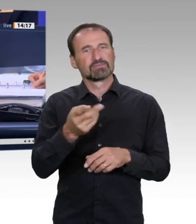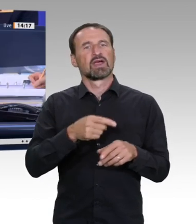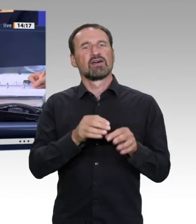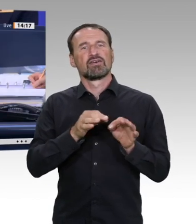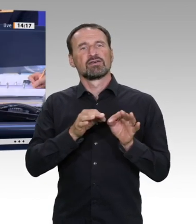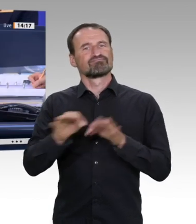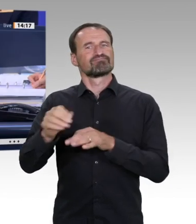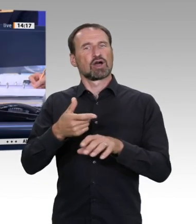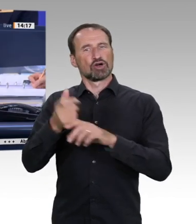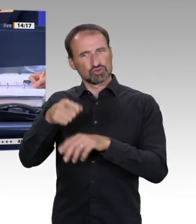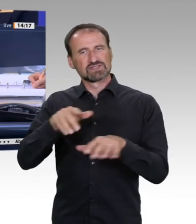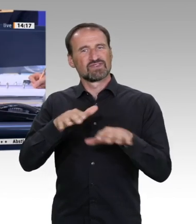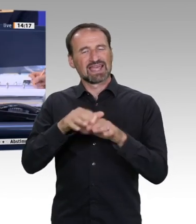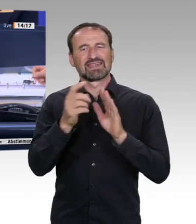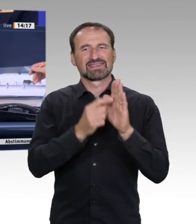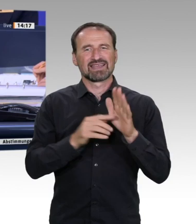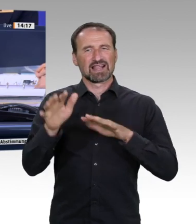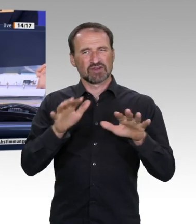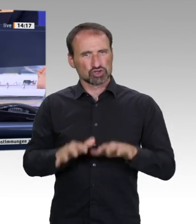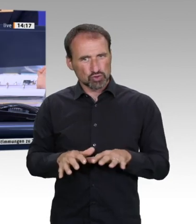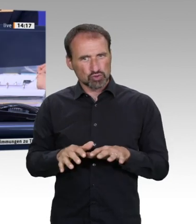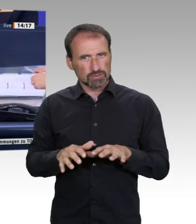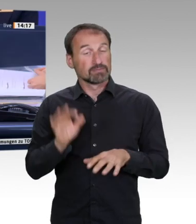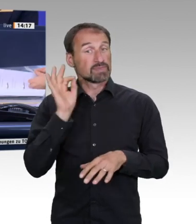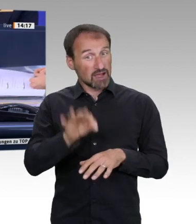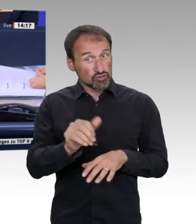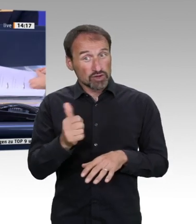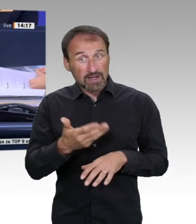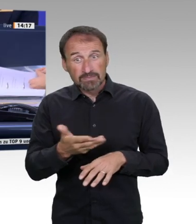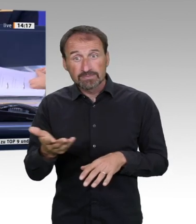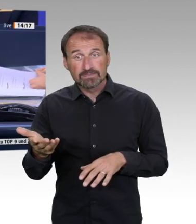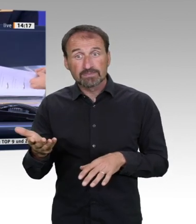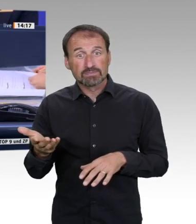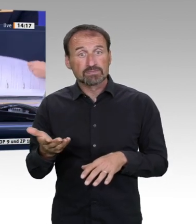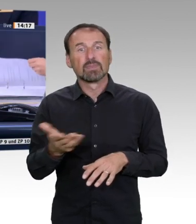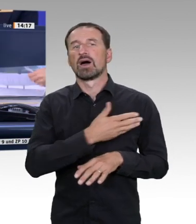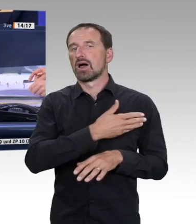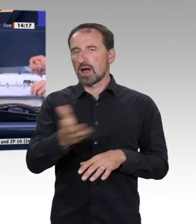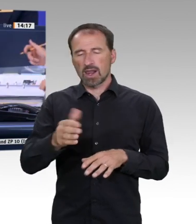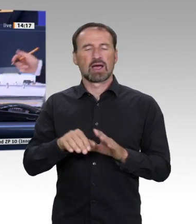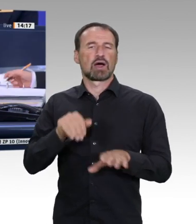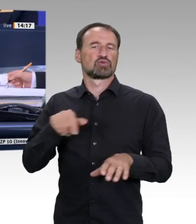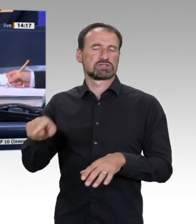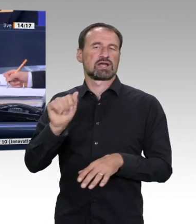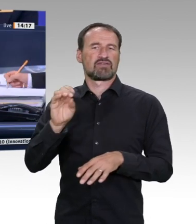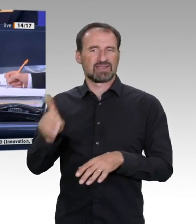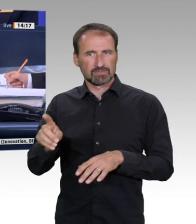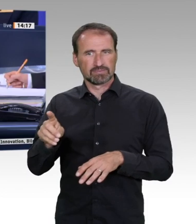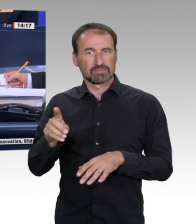abgelehnt. Wir stimmen ab über den Überweisungsvorschlag der Fraktionen CDU, CSU und SPD. Federführung beim Ausschuss für Inneres und Heimat.